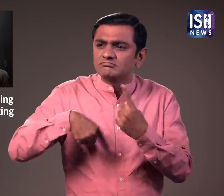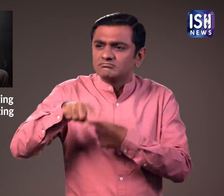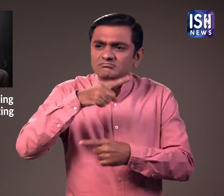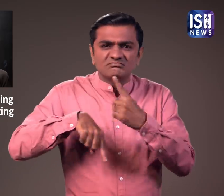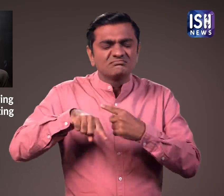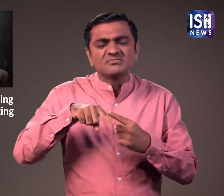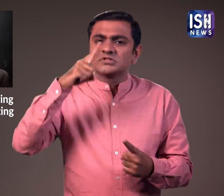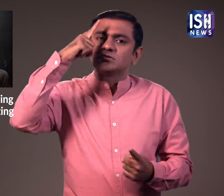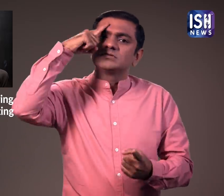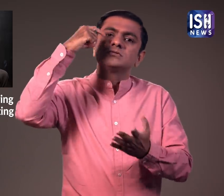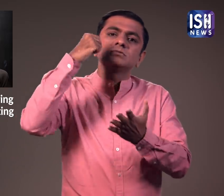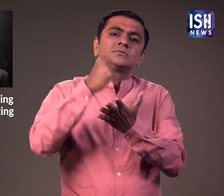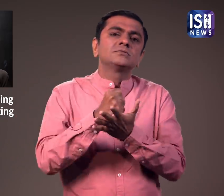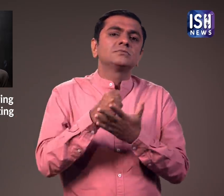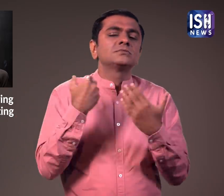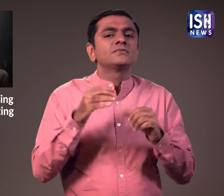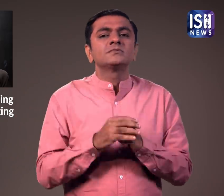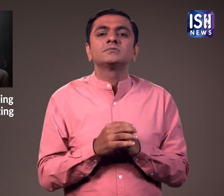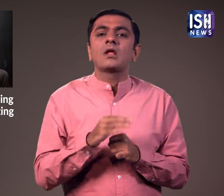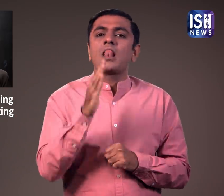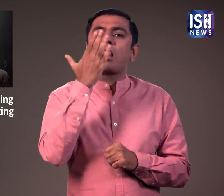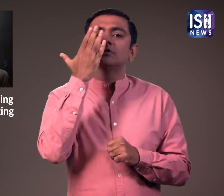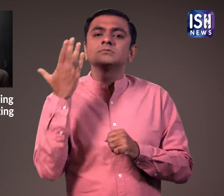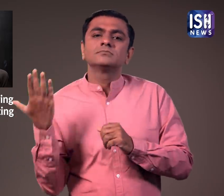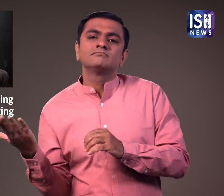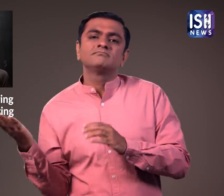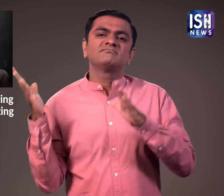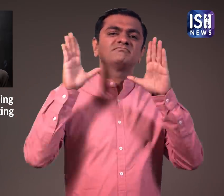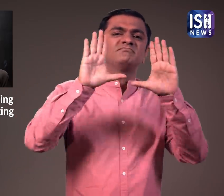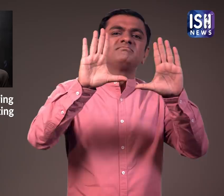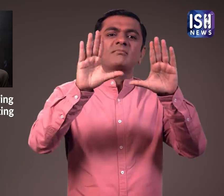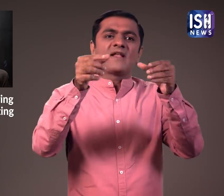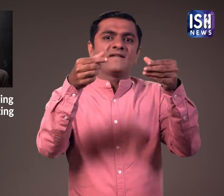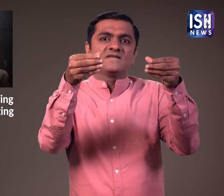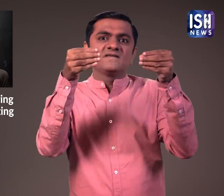संग्राले ने सुरक्षा के लिए पेंटिंग पर बुलेट प्रूफ ग्लास लगाने का फैसला